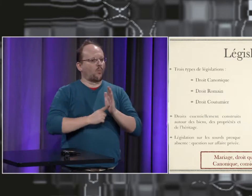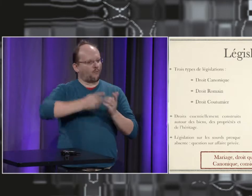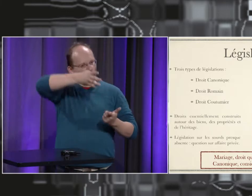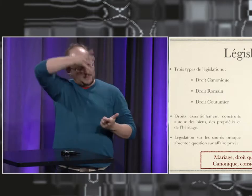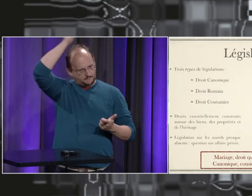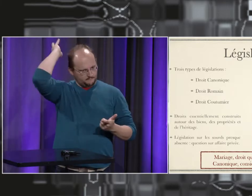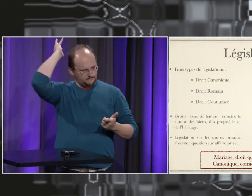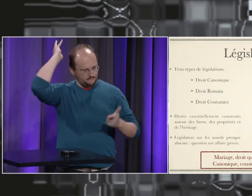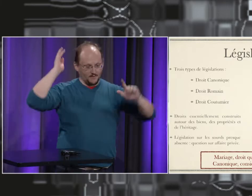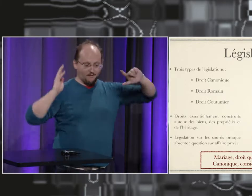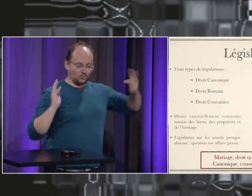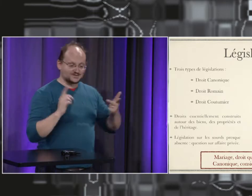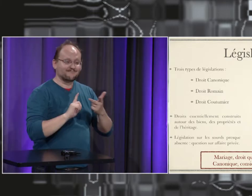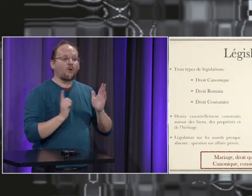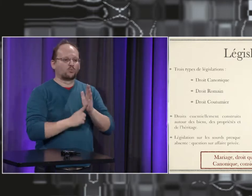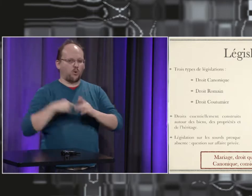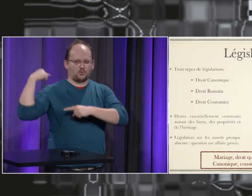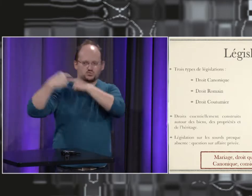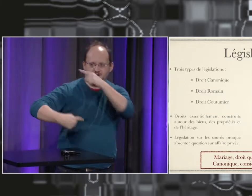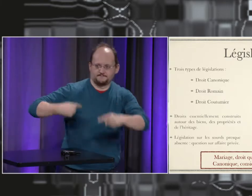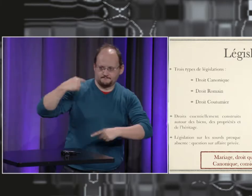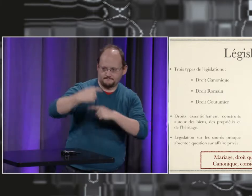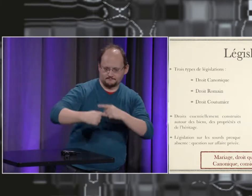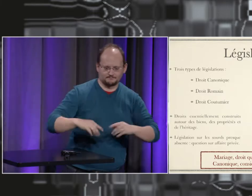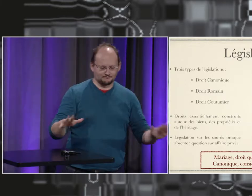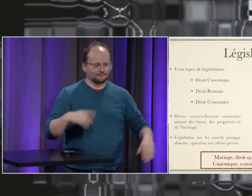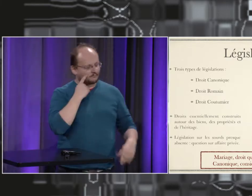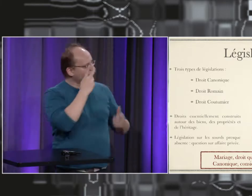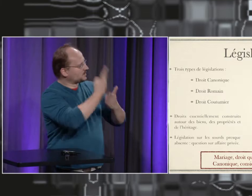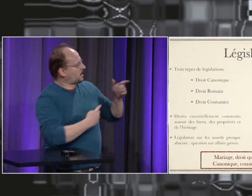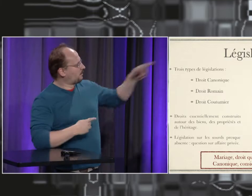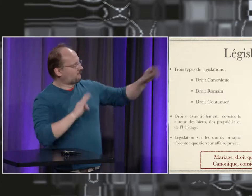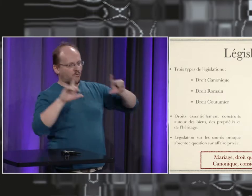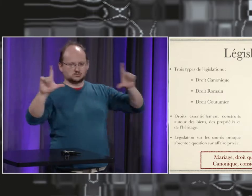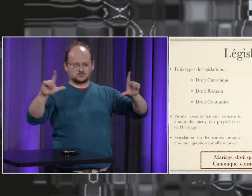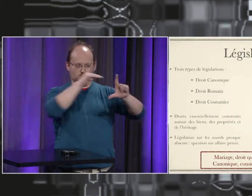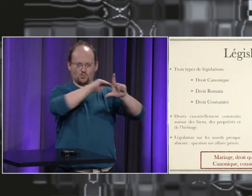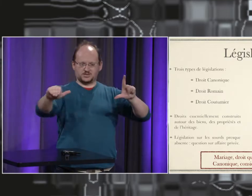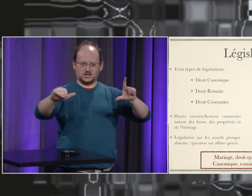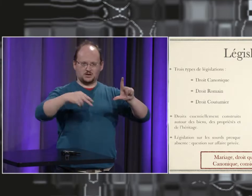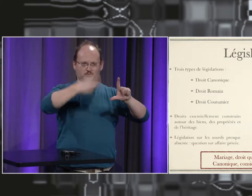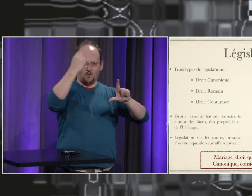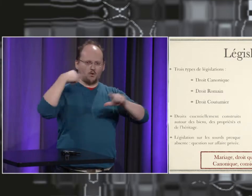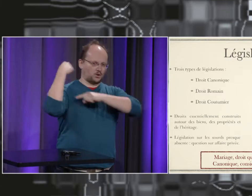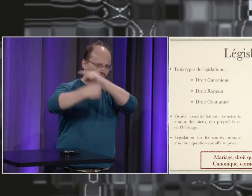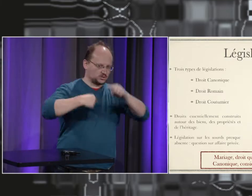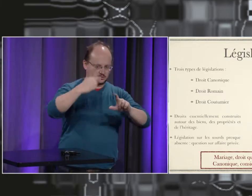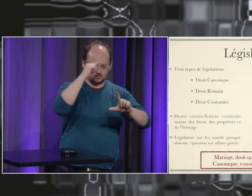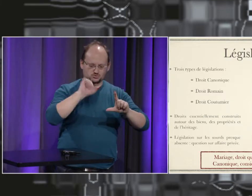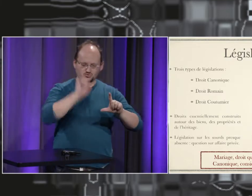le droit donc de la religion le droit romain et le droit coutumier donc sur la carte de